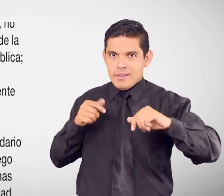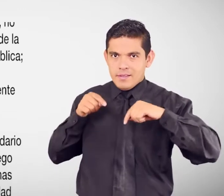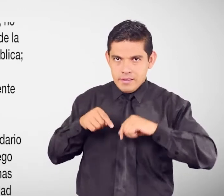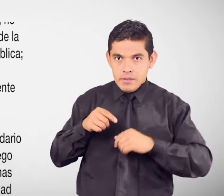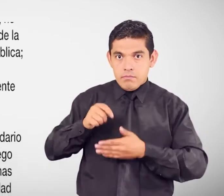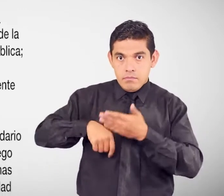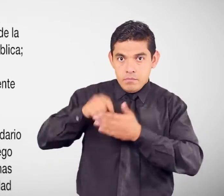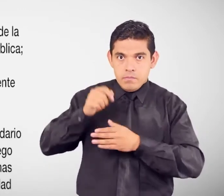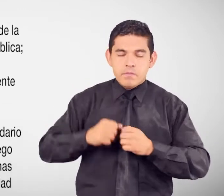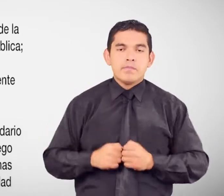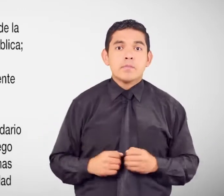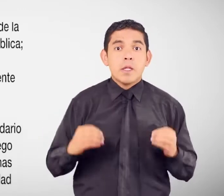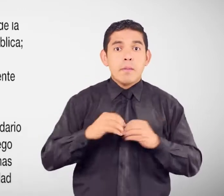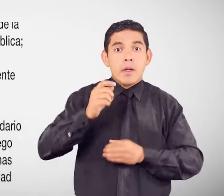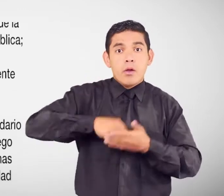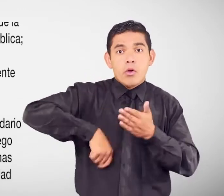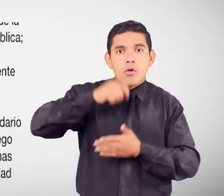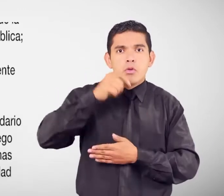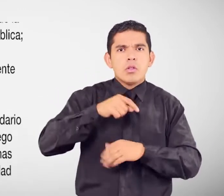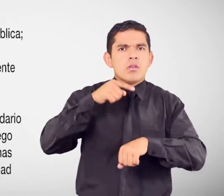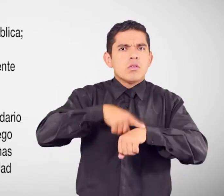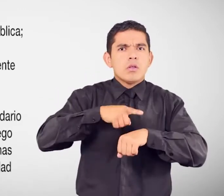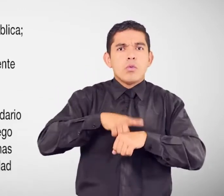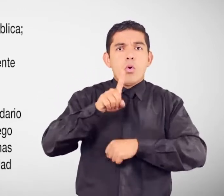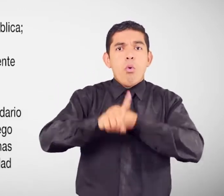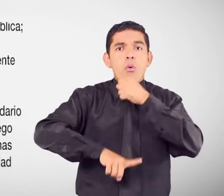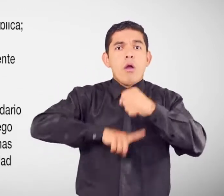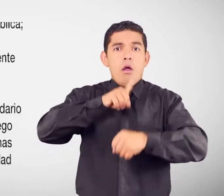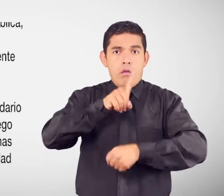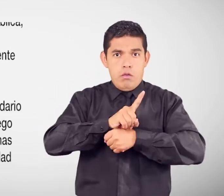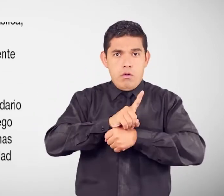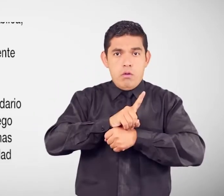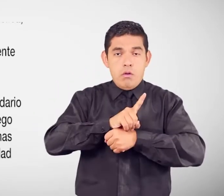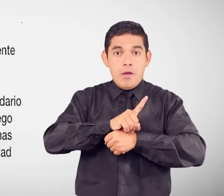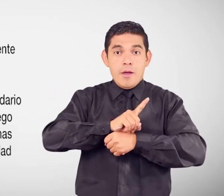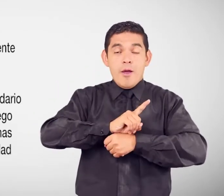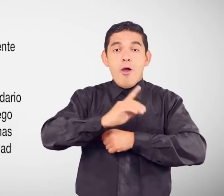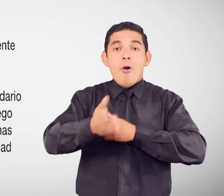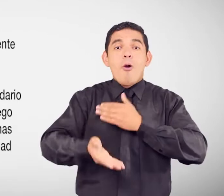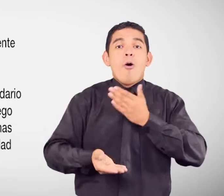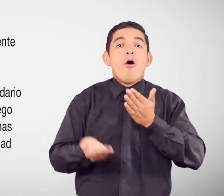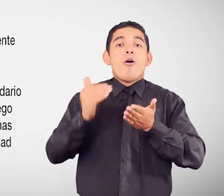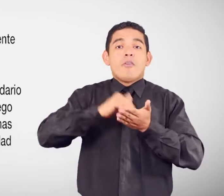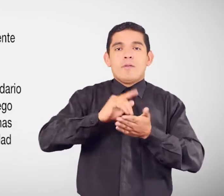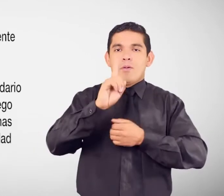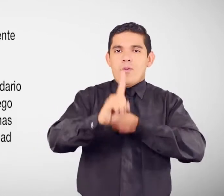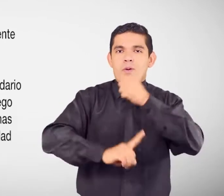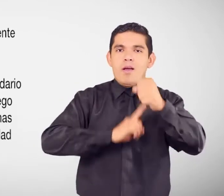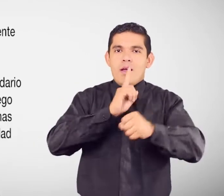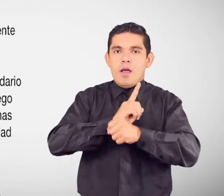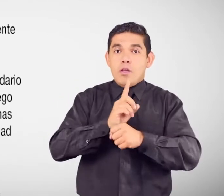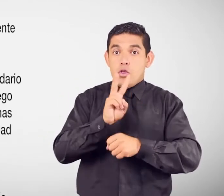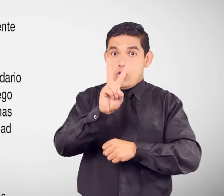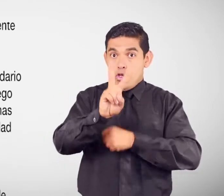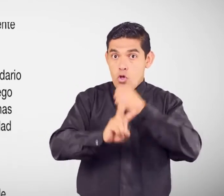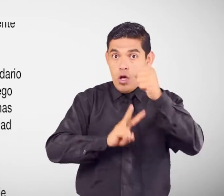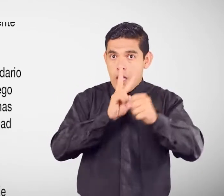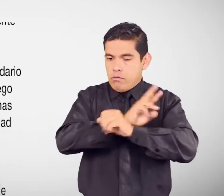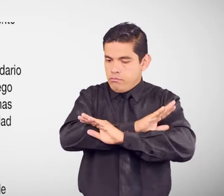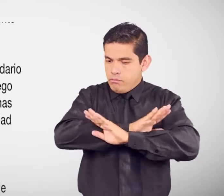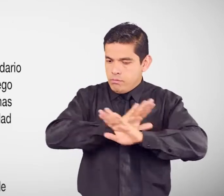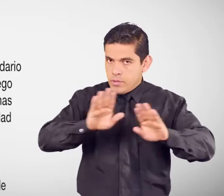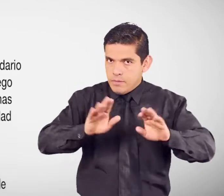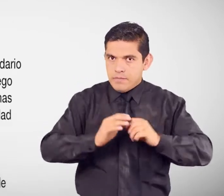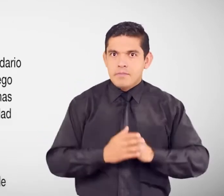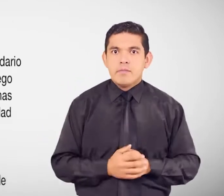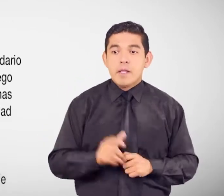Los contratos duran hasta un año calendario Y pueden renovarse por un año más Luego de lo cual terminan En caso de